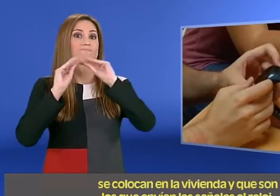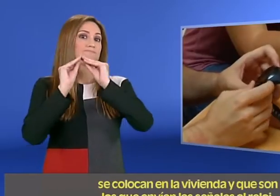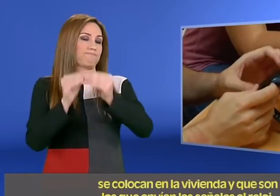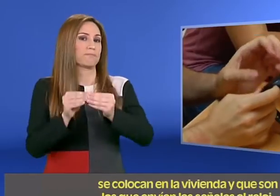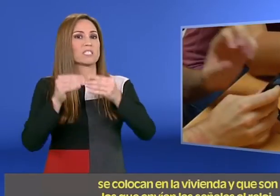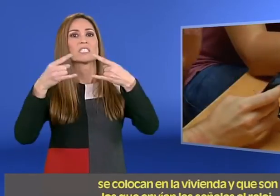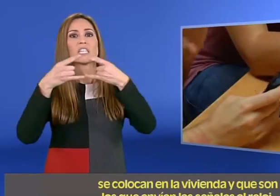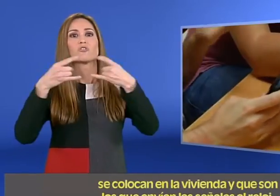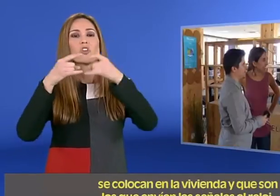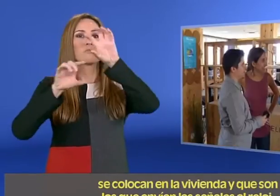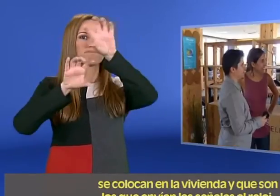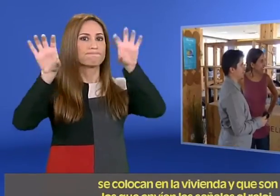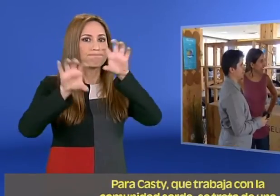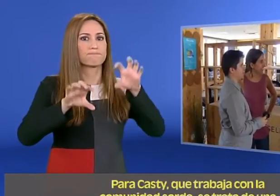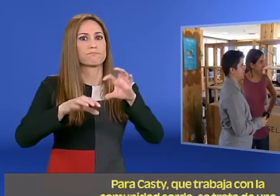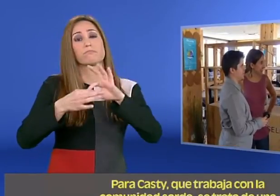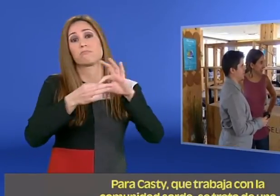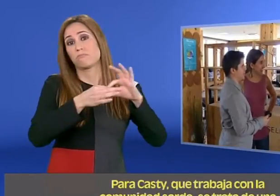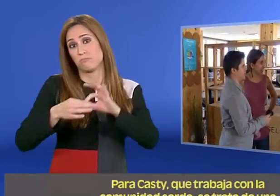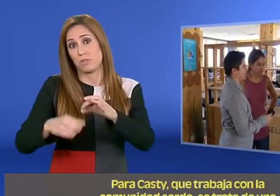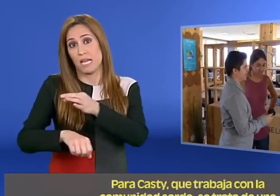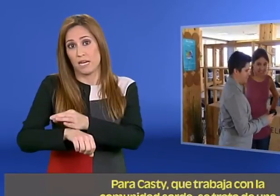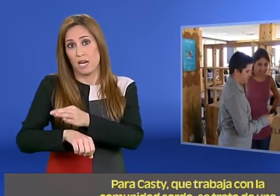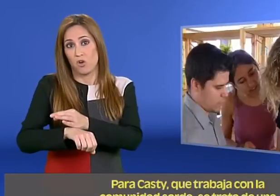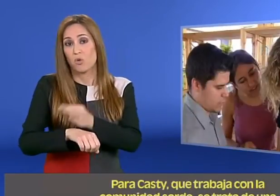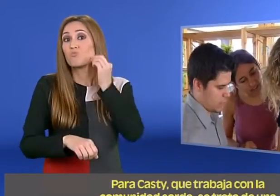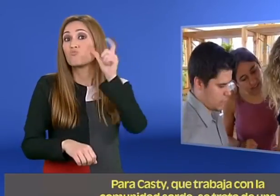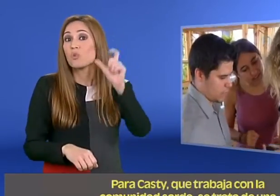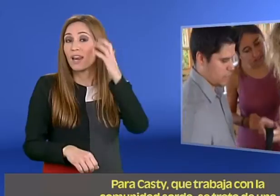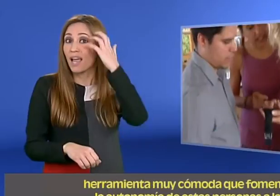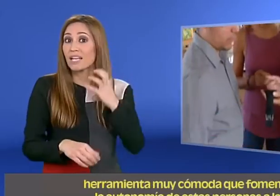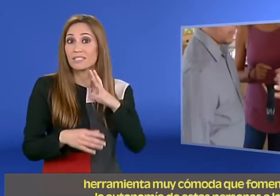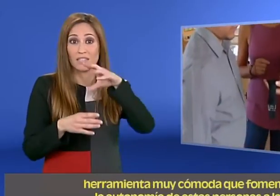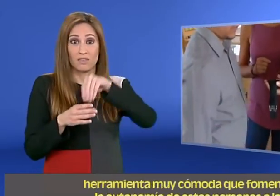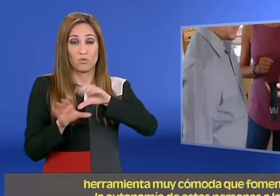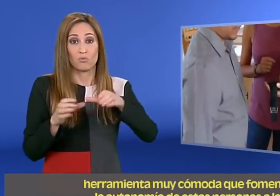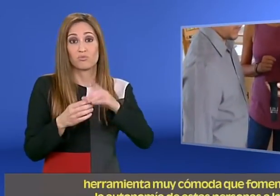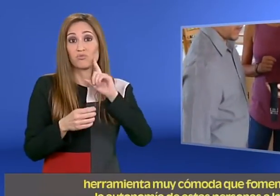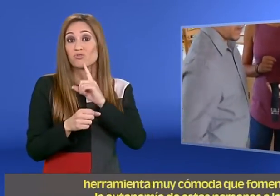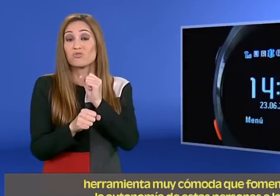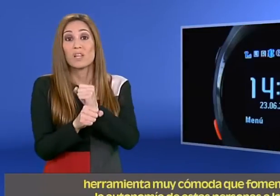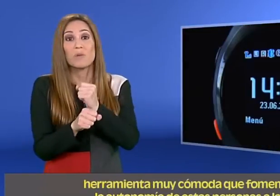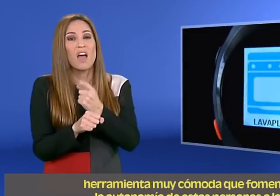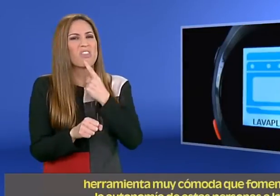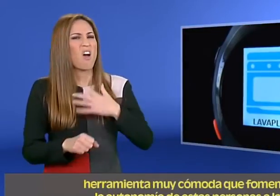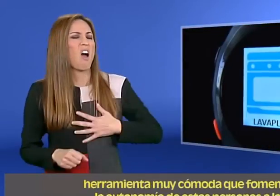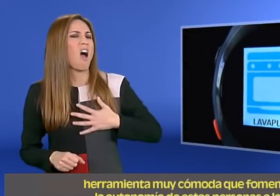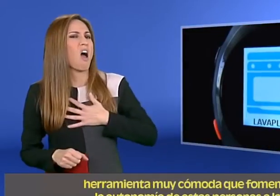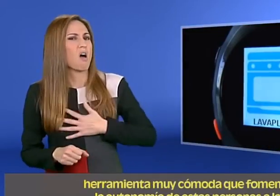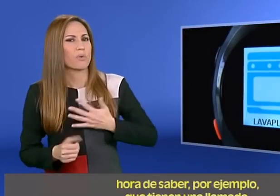las señales al reloj. Para Casti, que trabaja con la comunidad sorda, se trata de una herramienta muy cómoda que fomenta la autonomía de estas personas a la